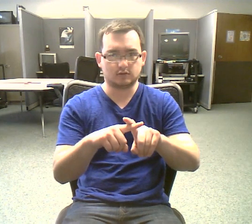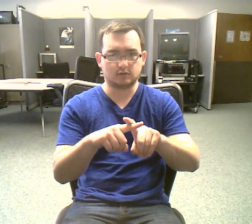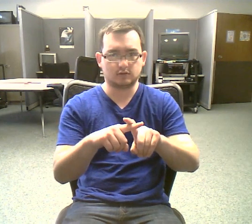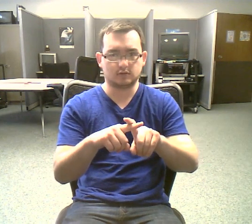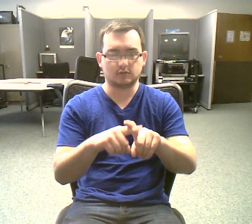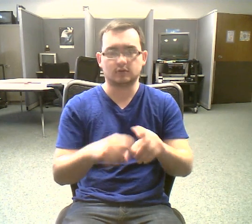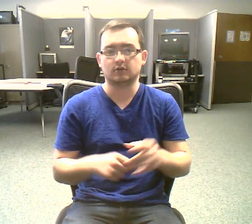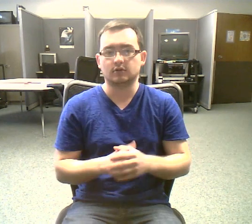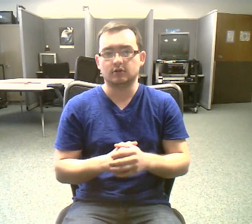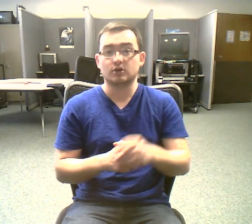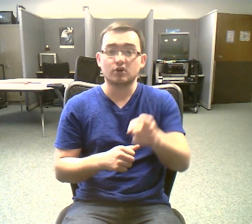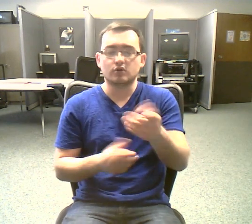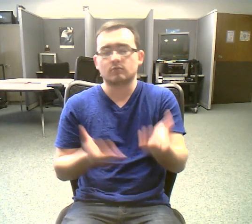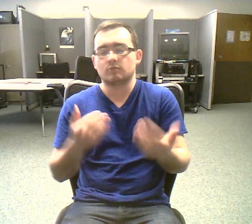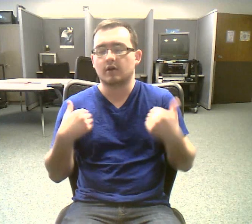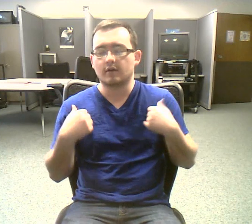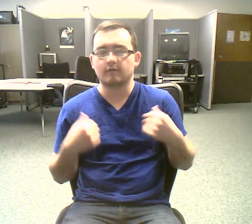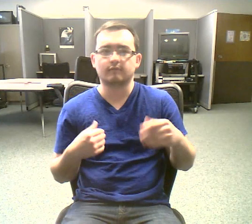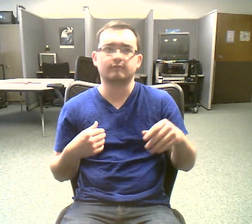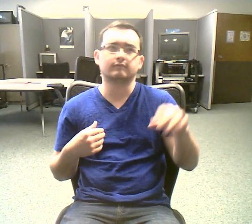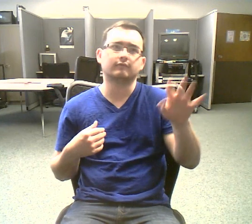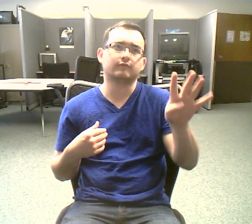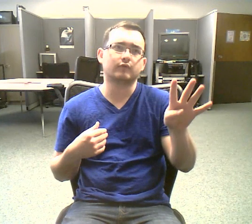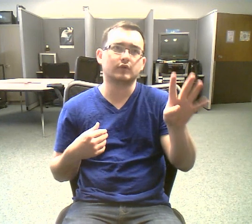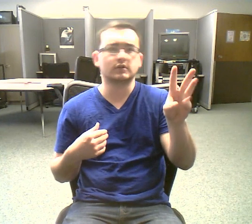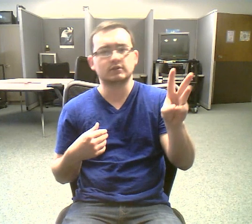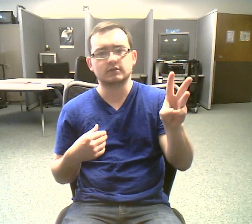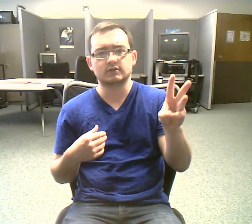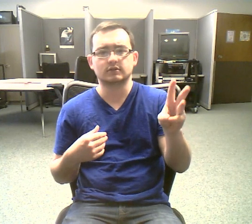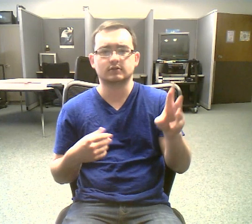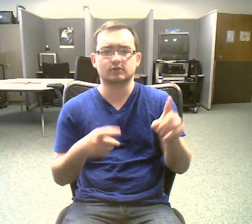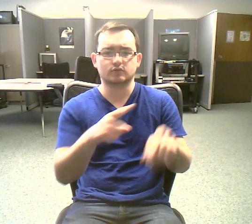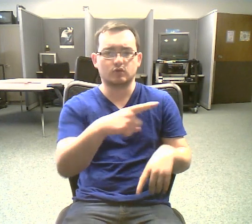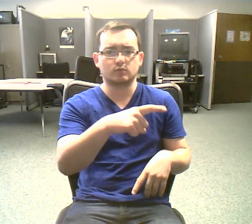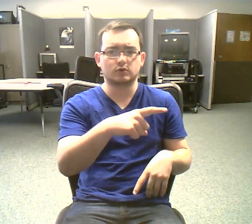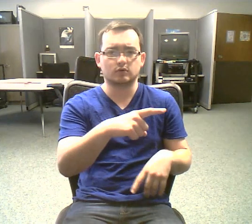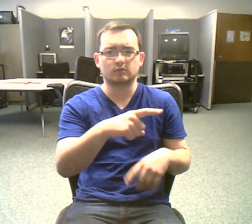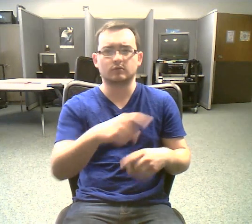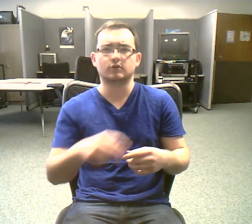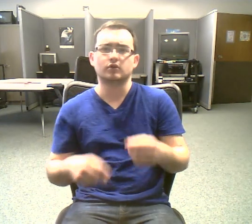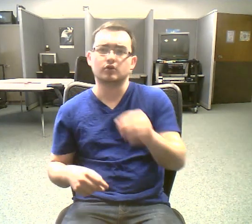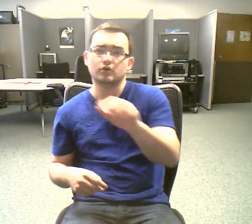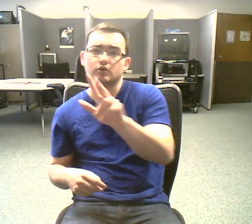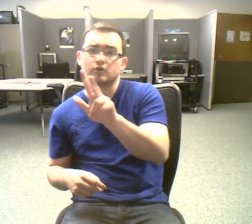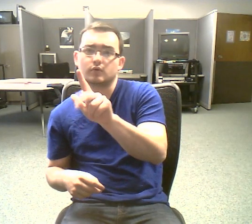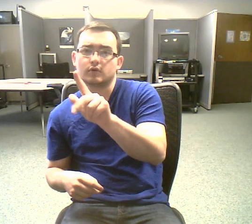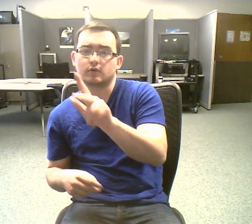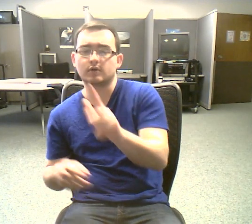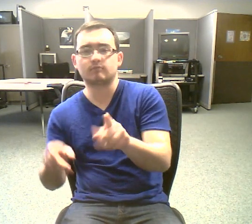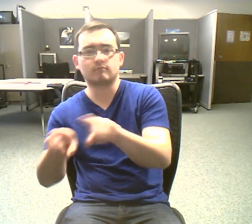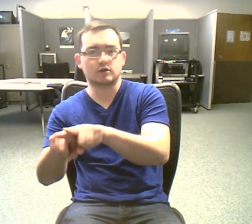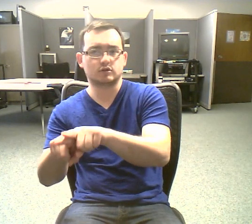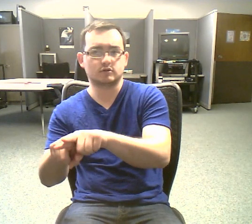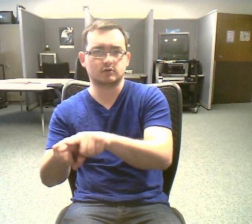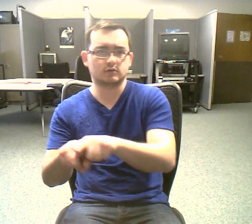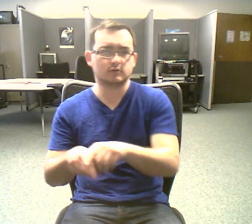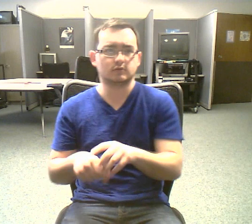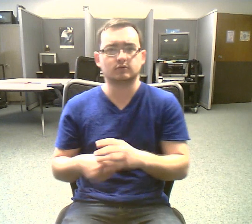23 pairs. Peas only have 12 pairs. A dog has 78.